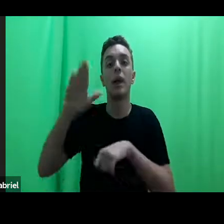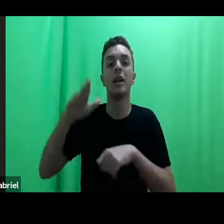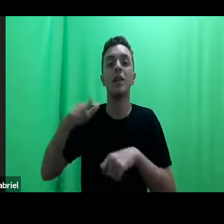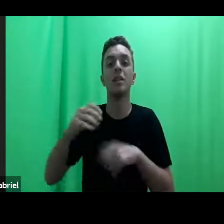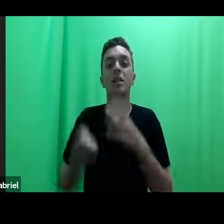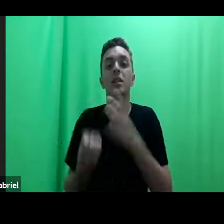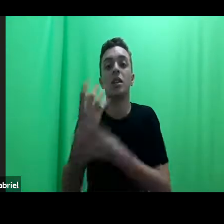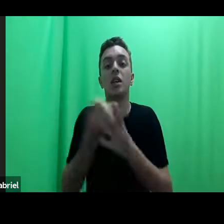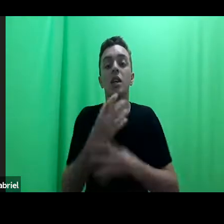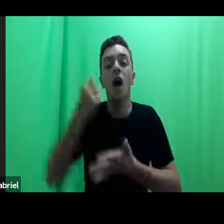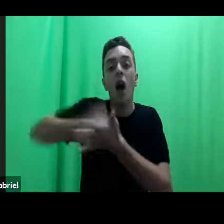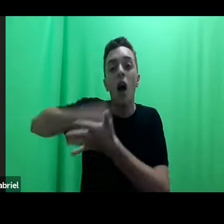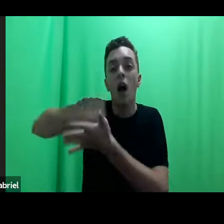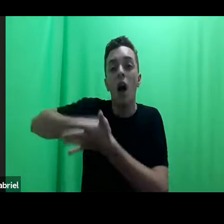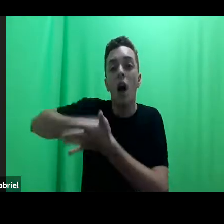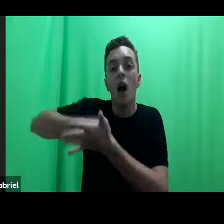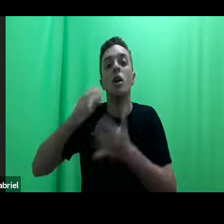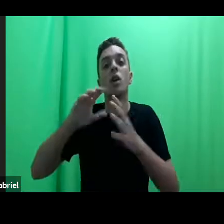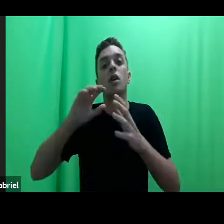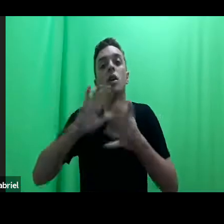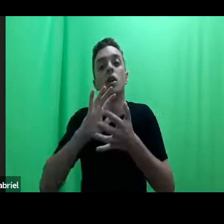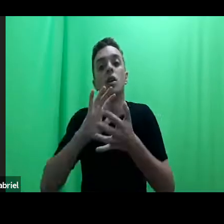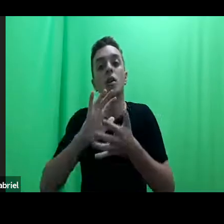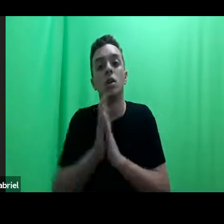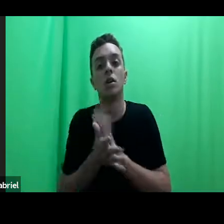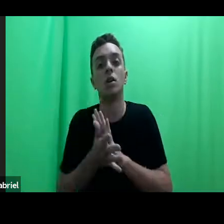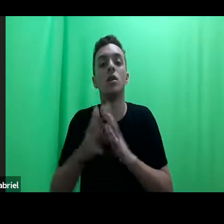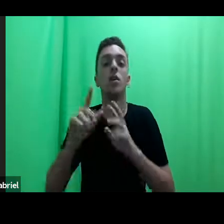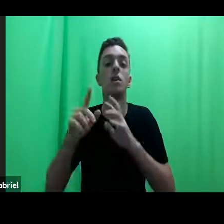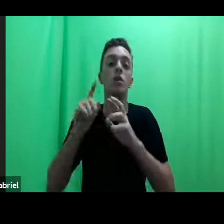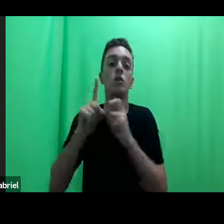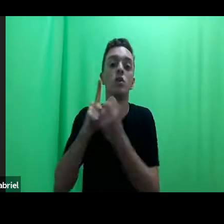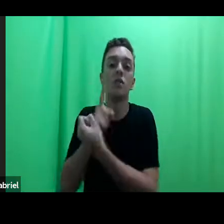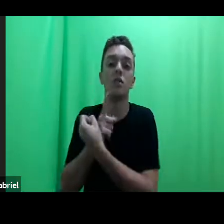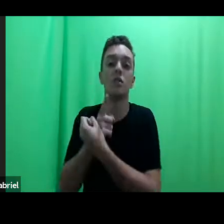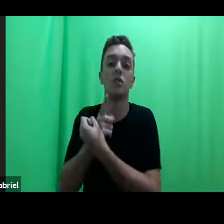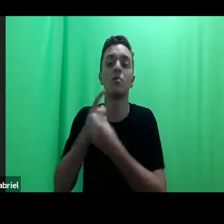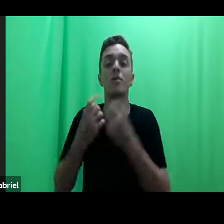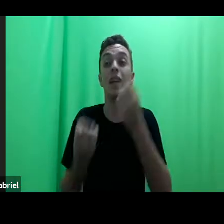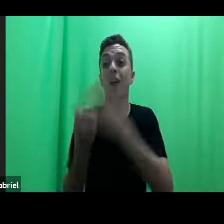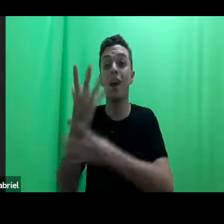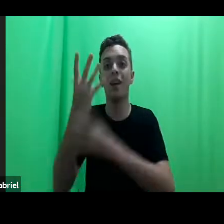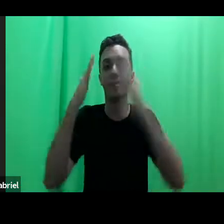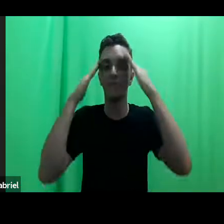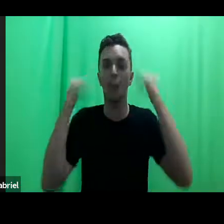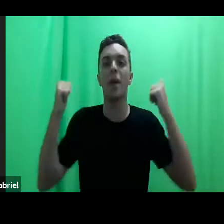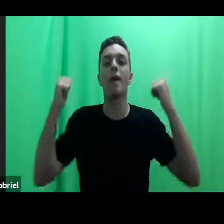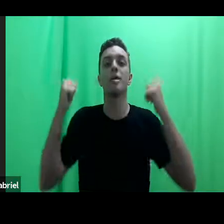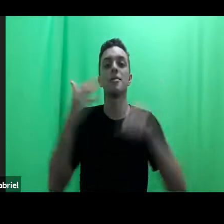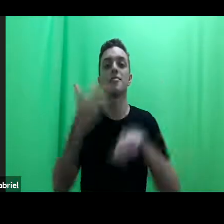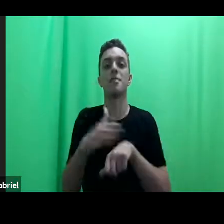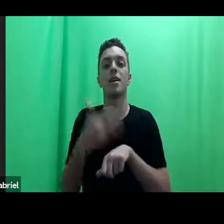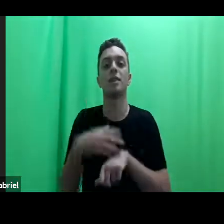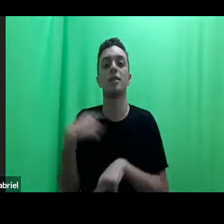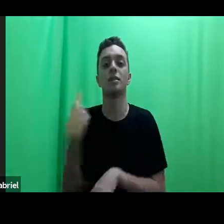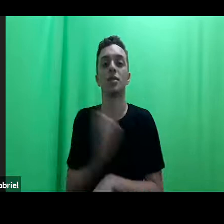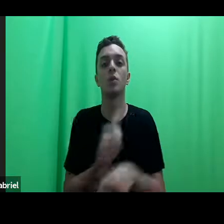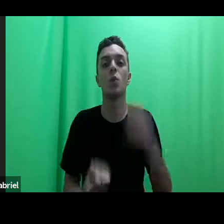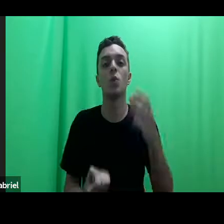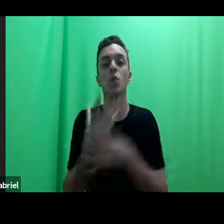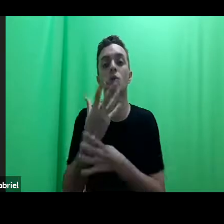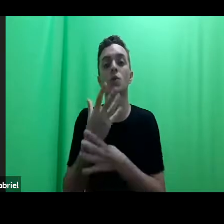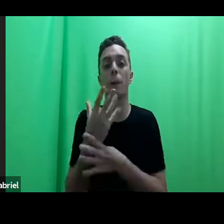lutas, saberes e práticas coletivas emergentes, que são construídos como